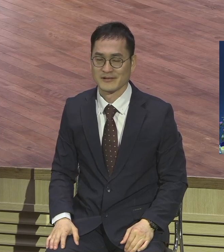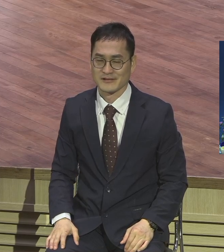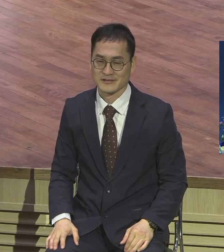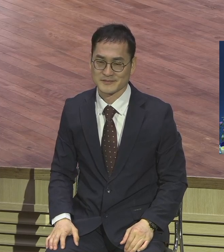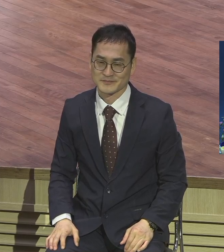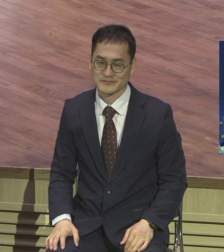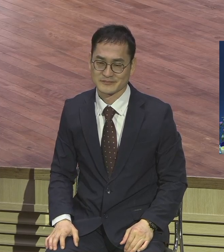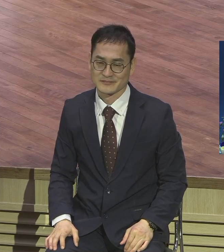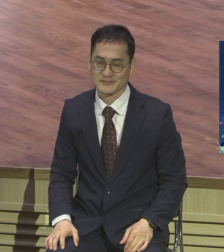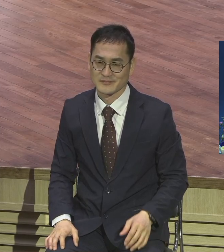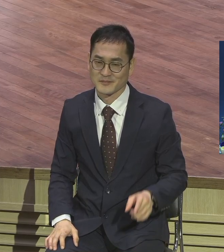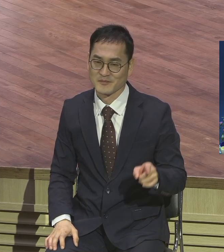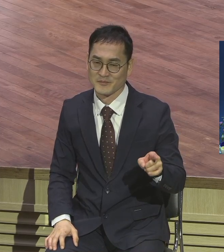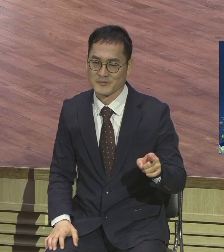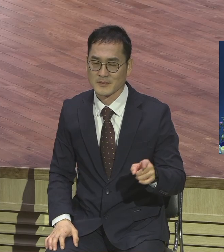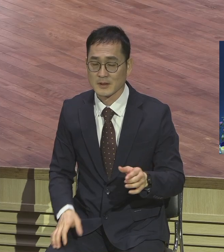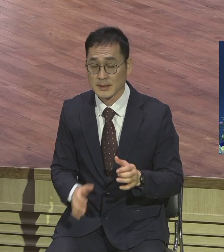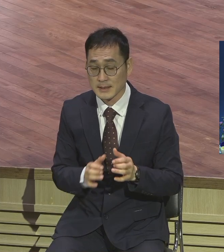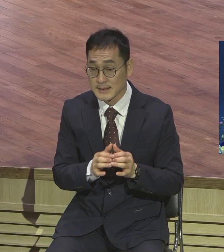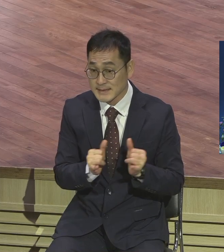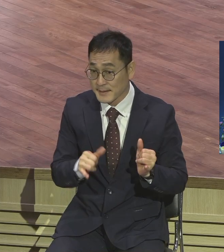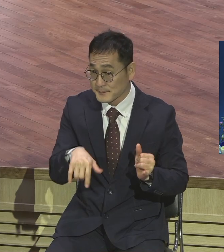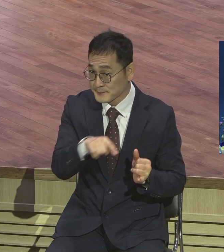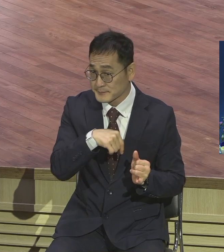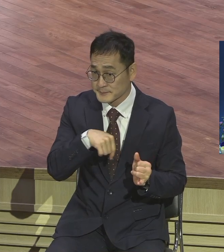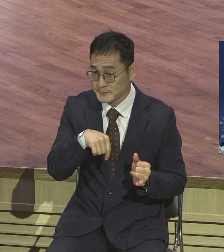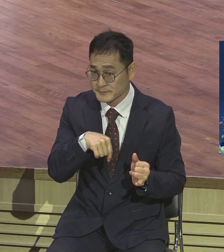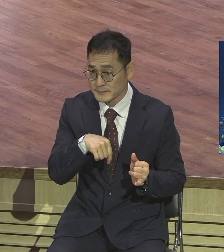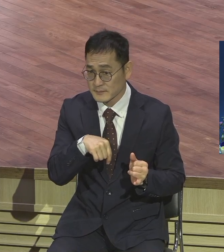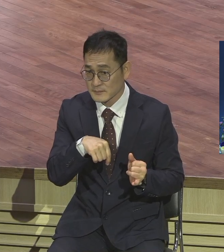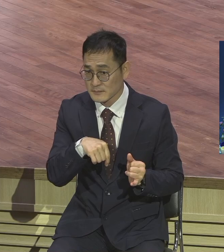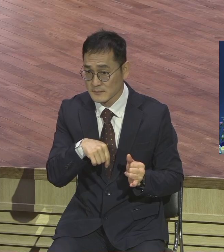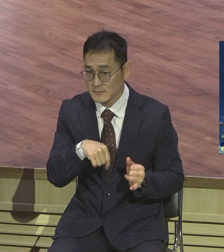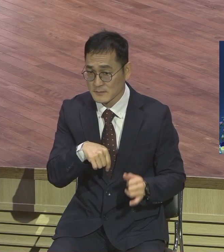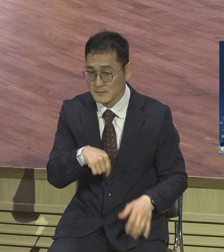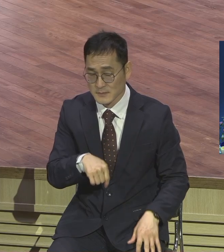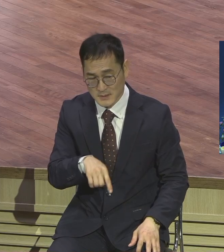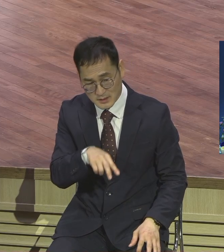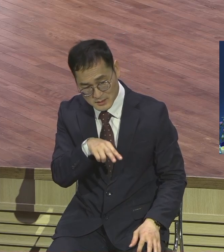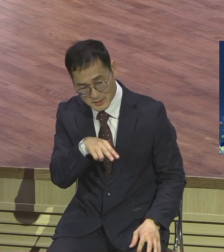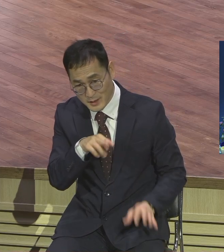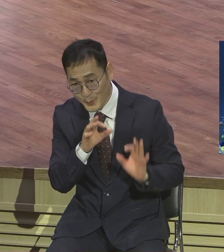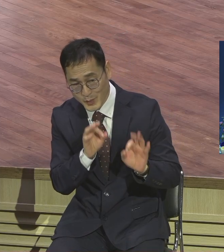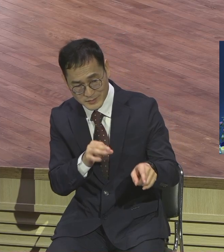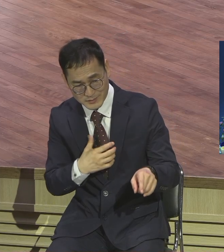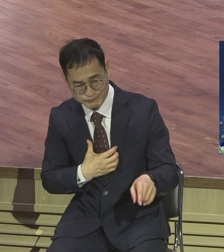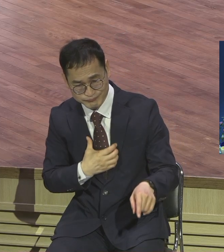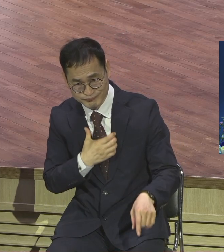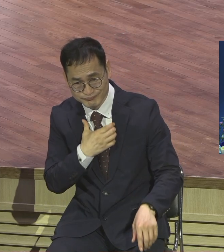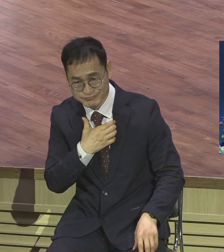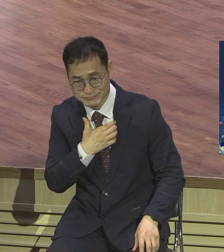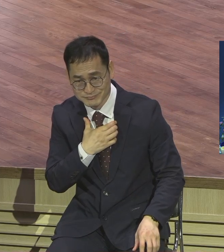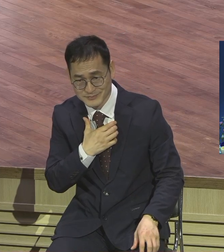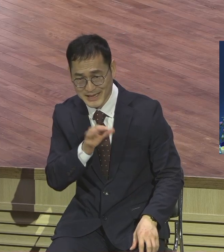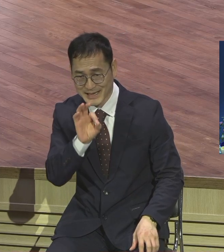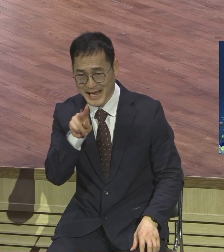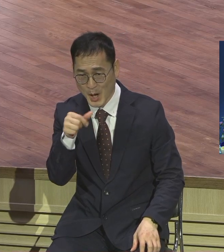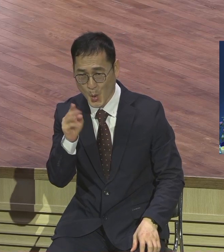이렇게 인간적으로 볼 때 상당히 비호감이지요 비호감형이지요 요즘 우리가 말하는